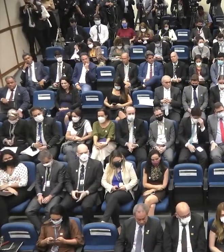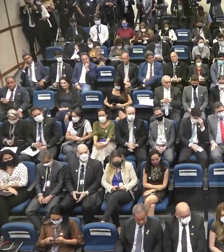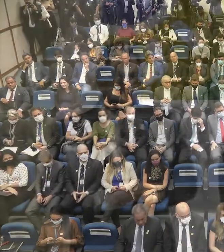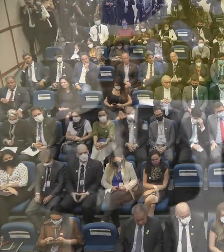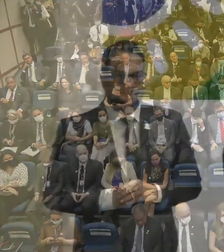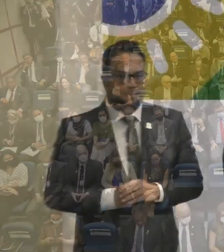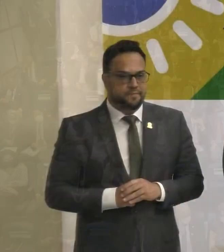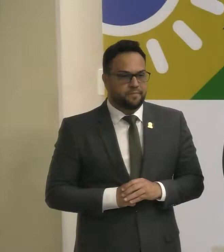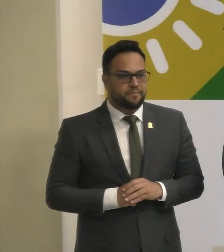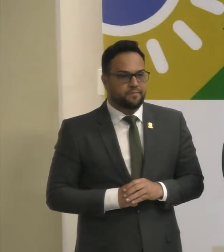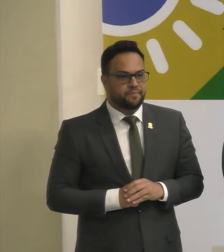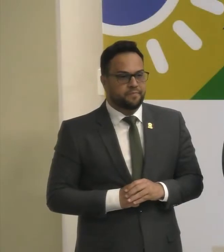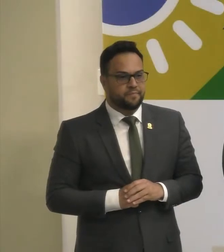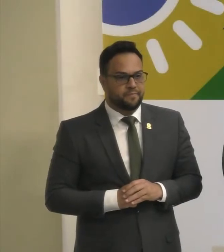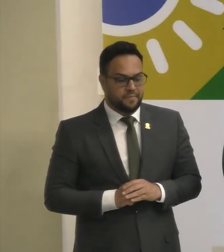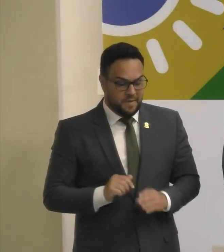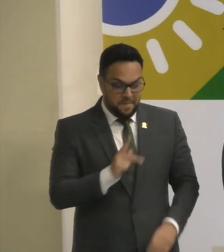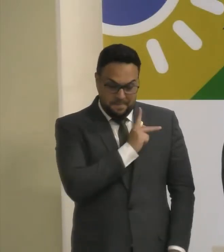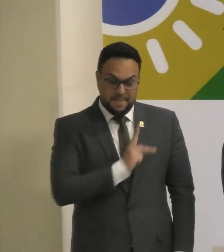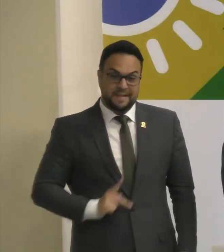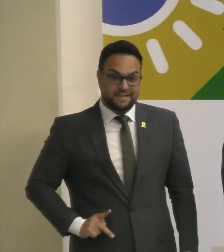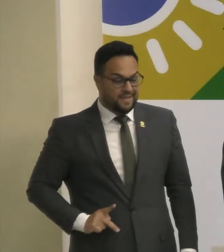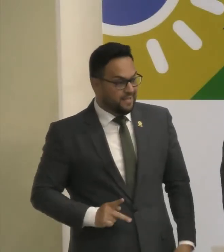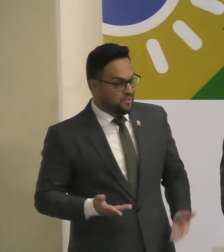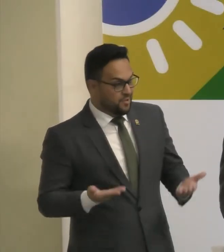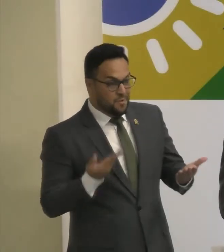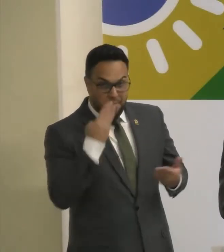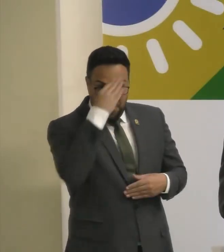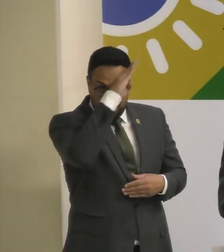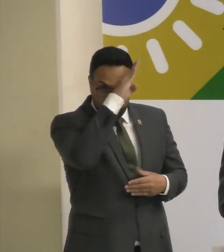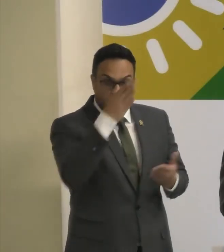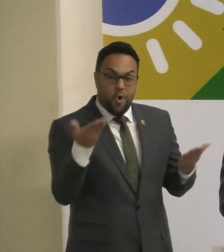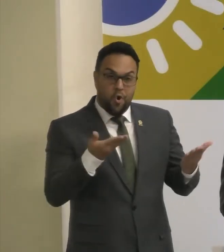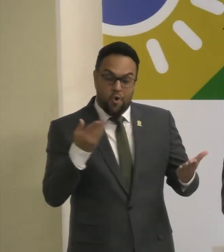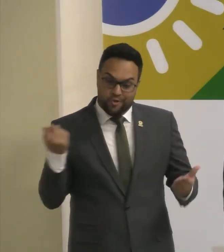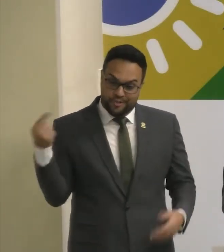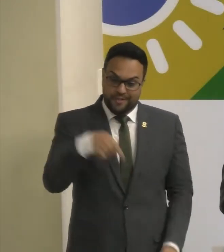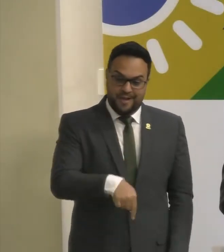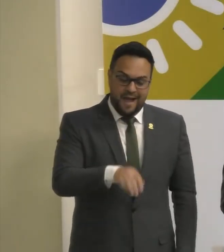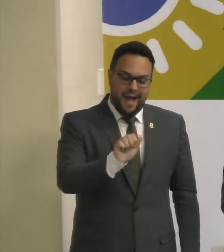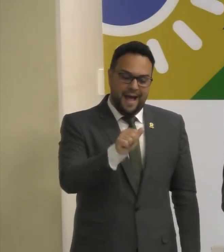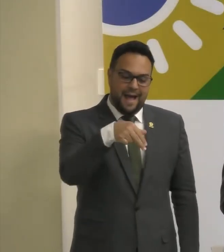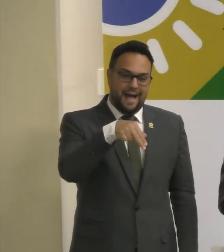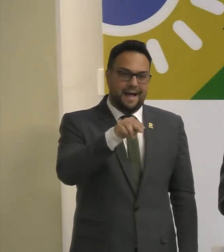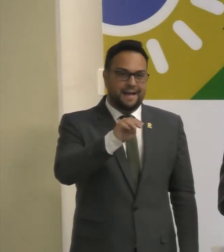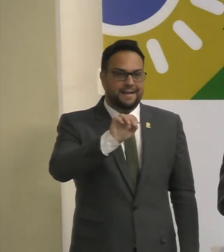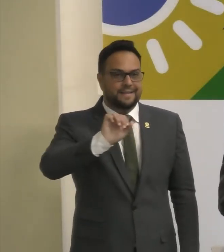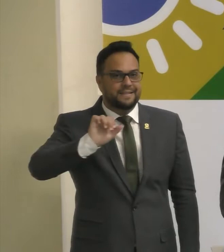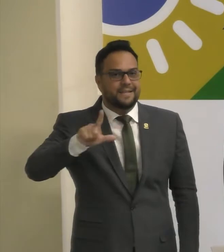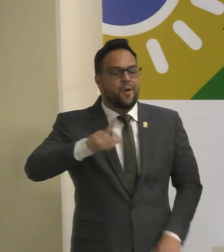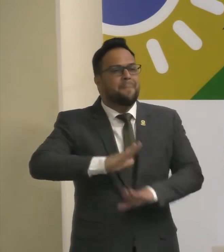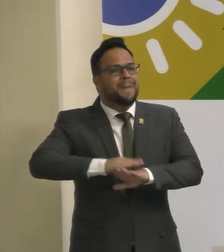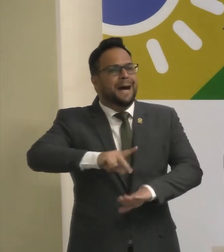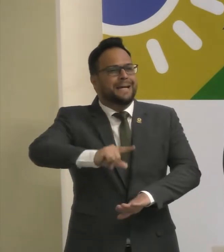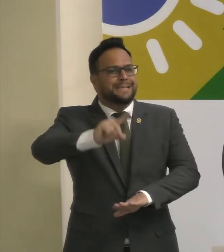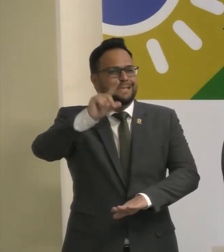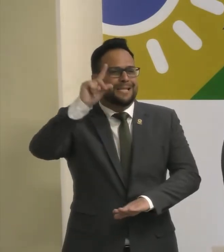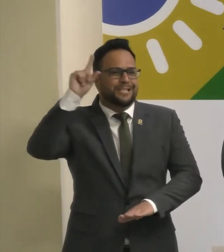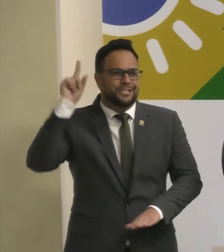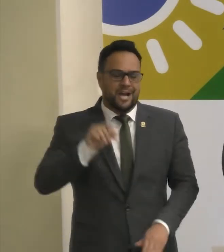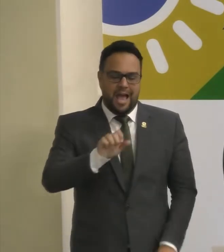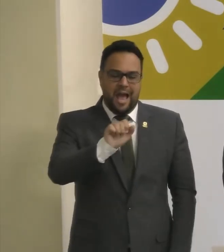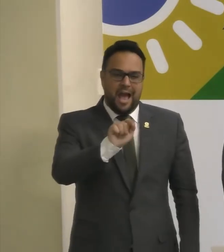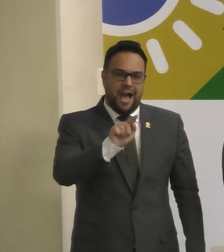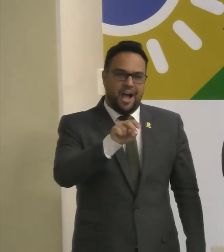Presidente, a sua vinda à ANEL, a mais antiga agência reguladora do país, 24 anos,